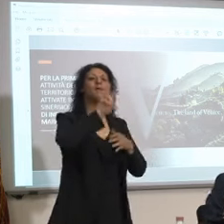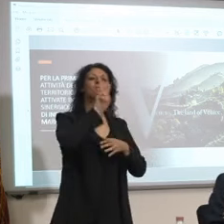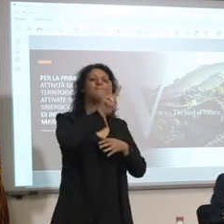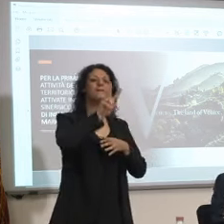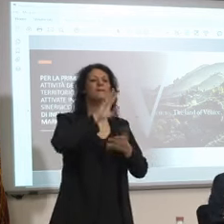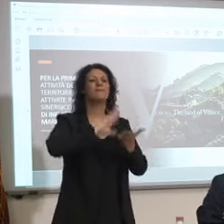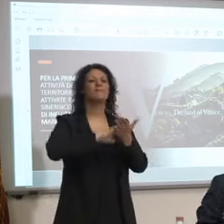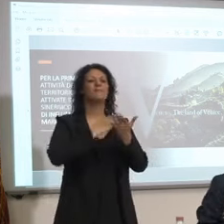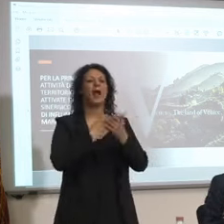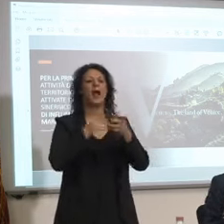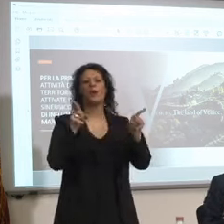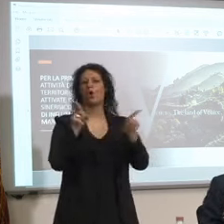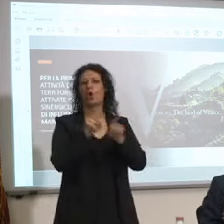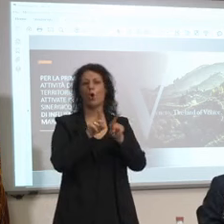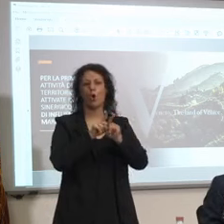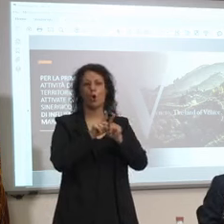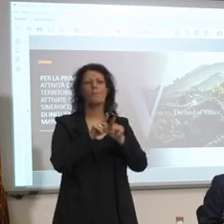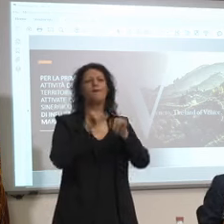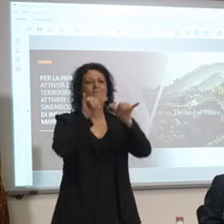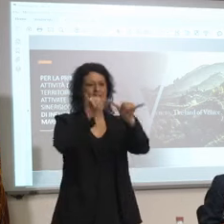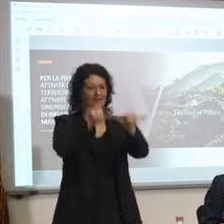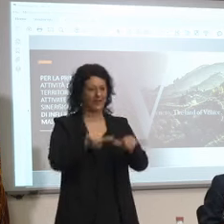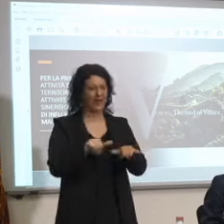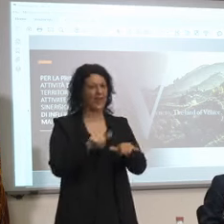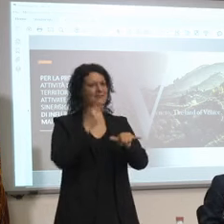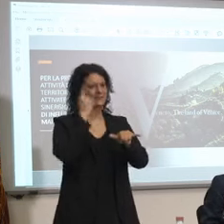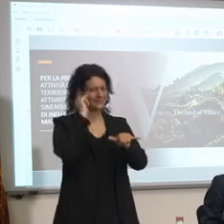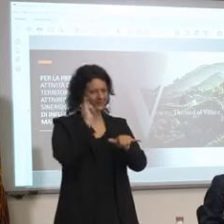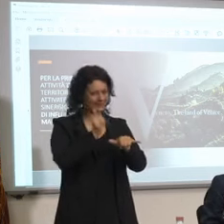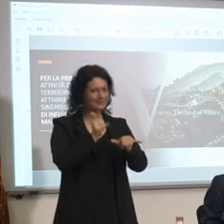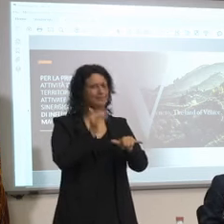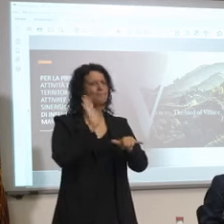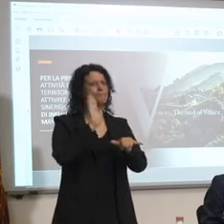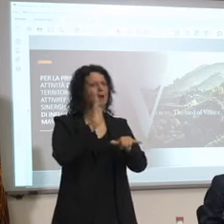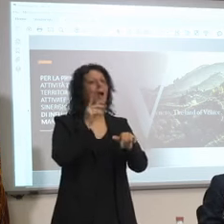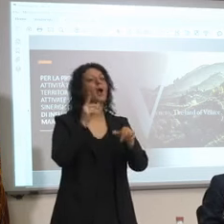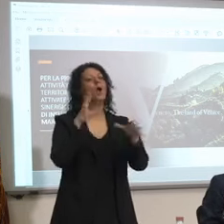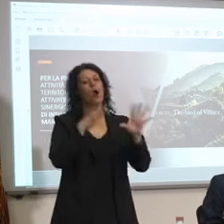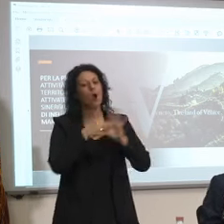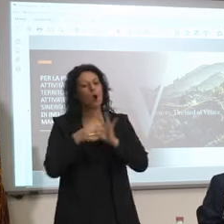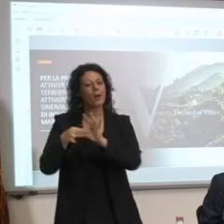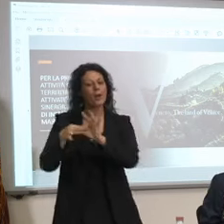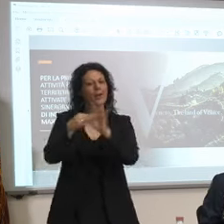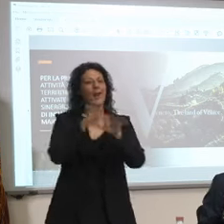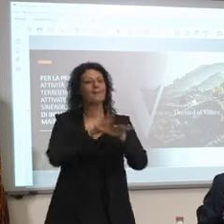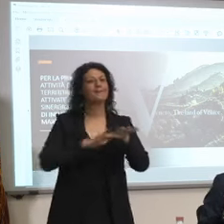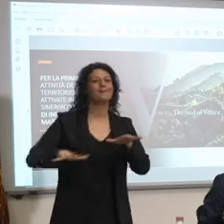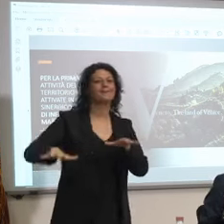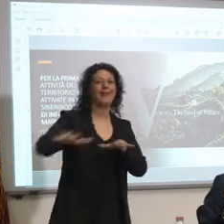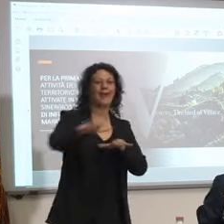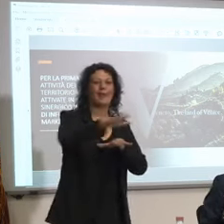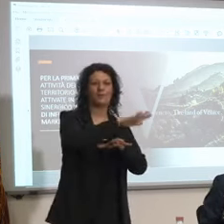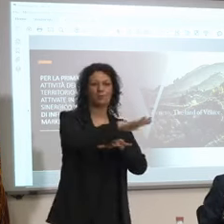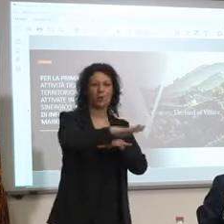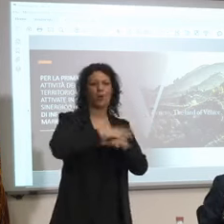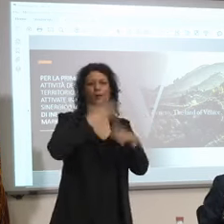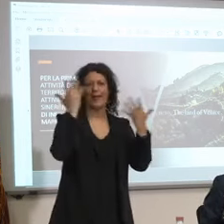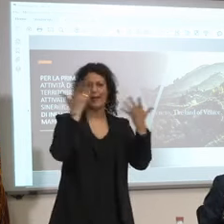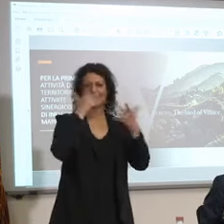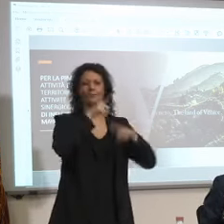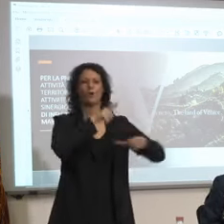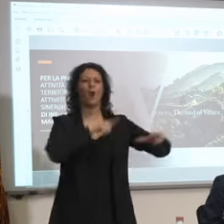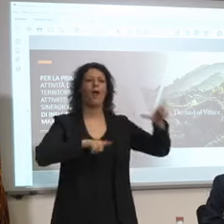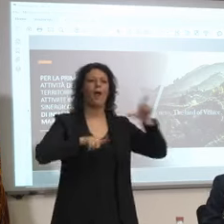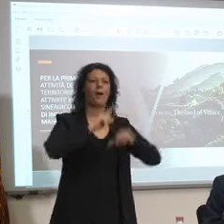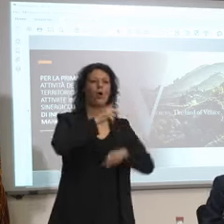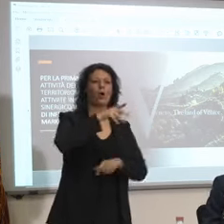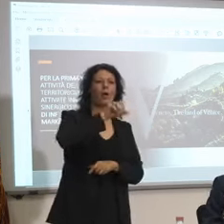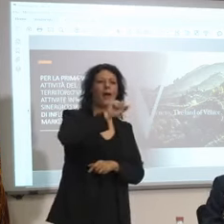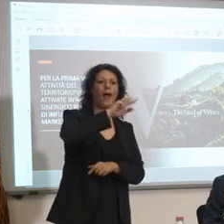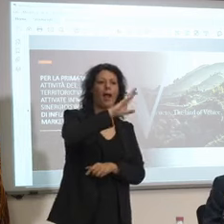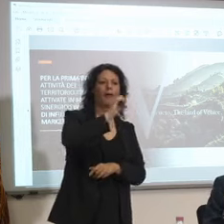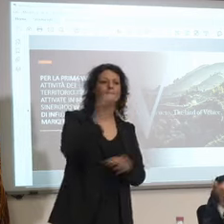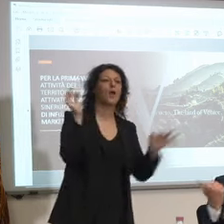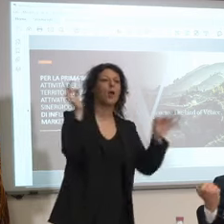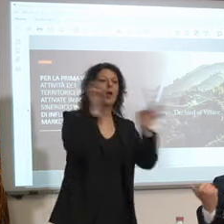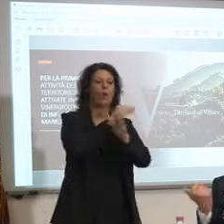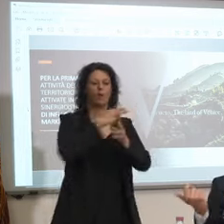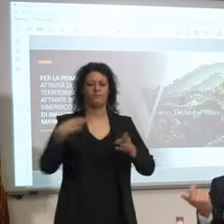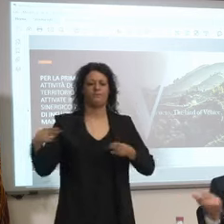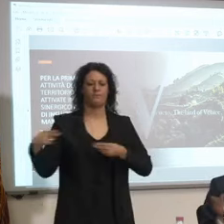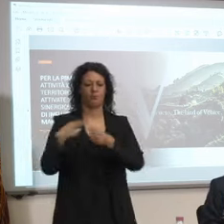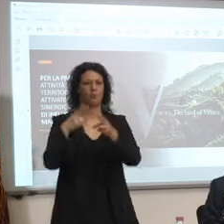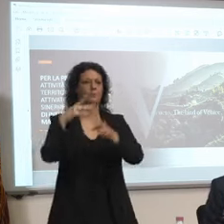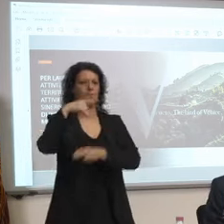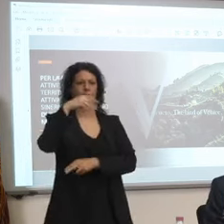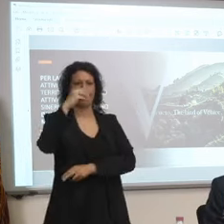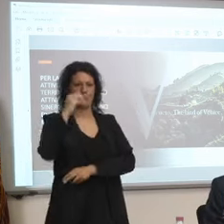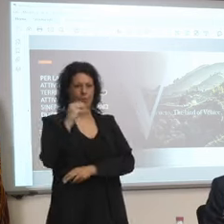spendere che ne so il Garda piuttosto che la montagna o il delta del Po sapete che le imprese turistiche possono prendere soldi anche